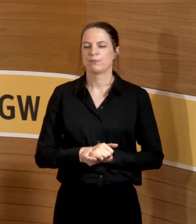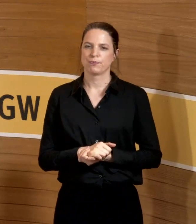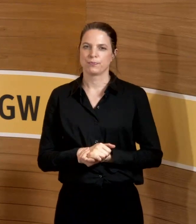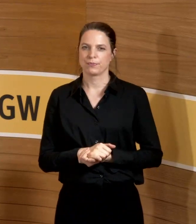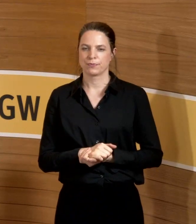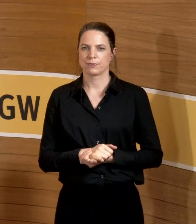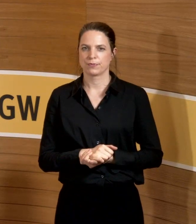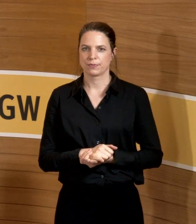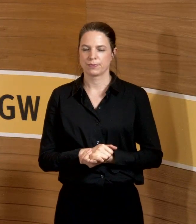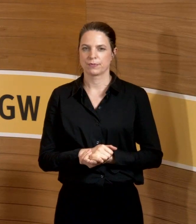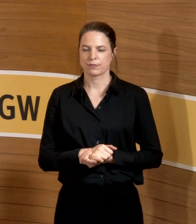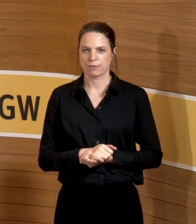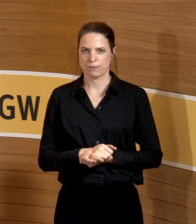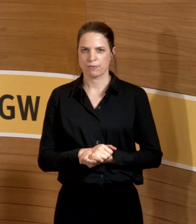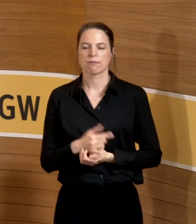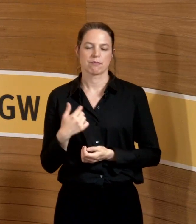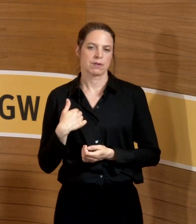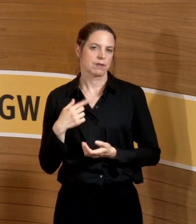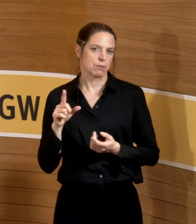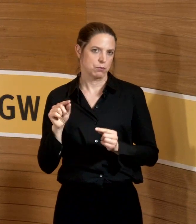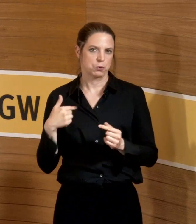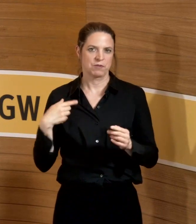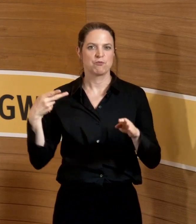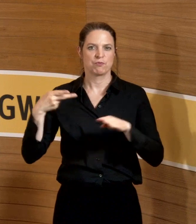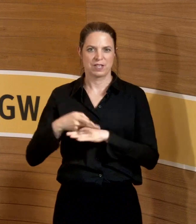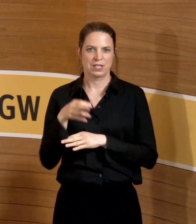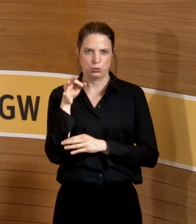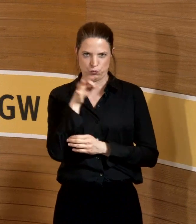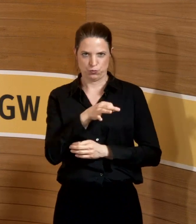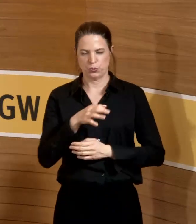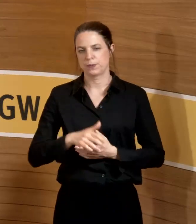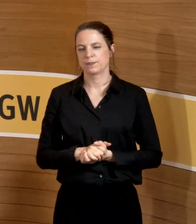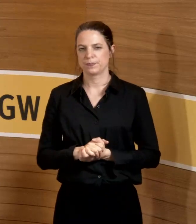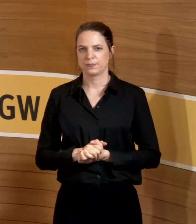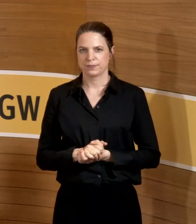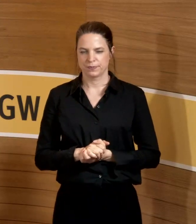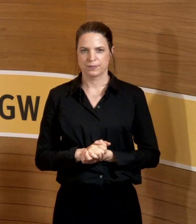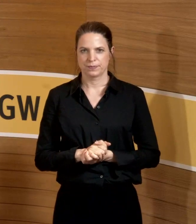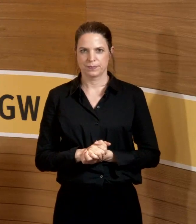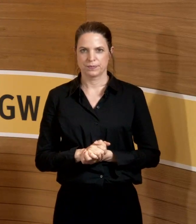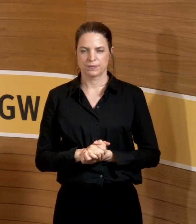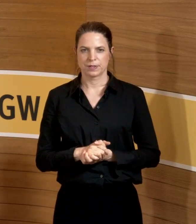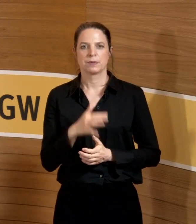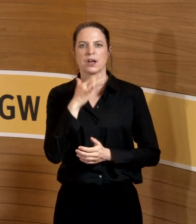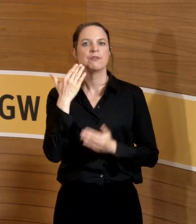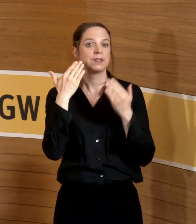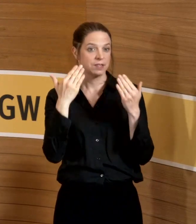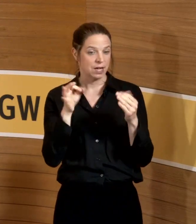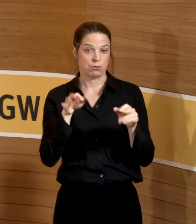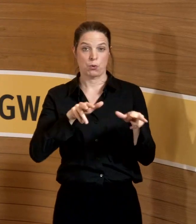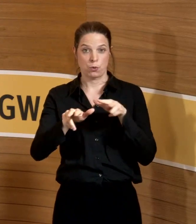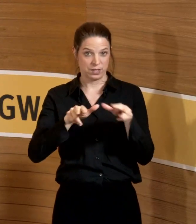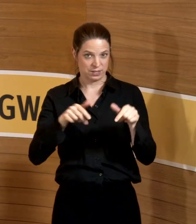werde sozusagen jetzt Frau Stranzinger vertreten. Erstmal schon mal vielen Dank an die ganze Organisation,